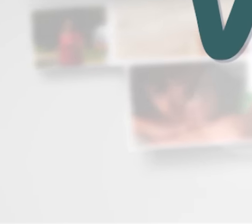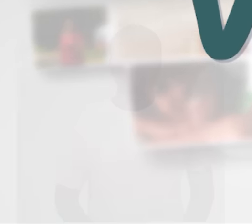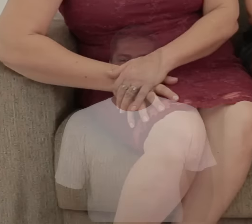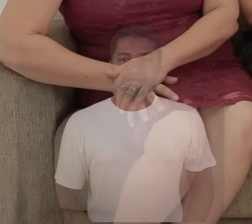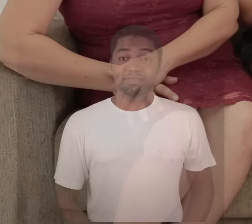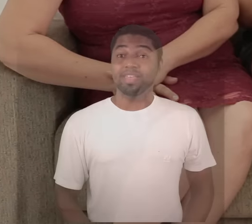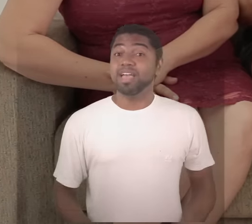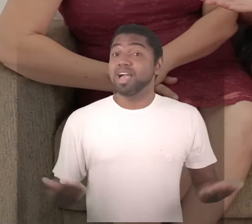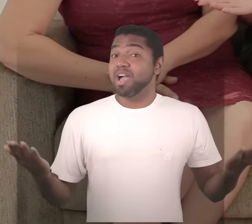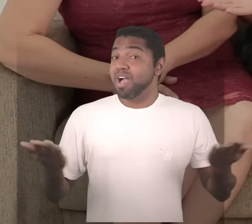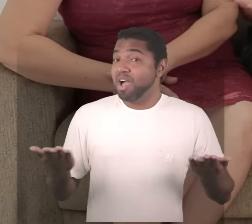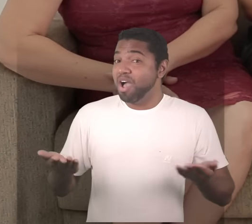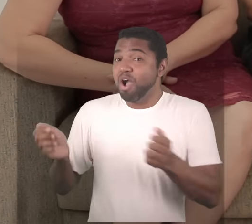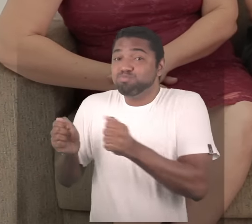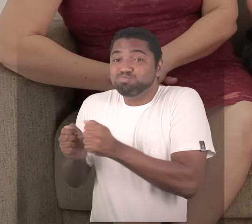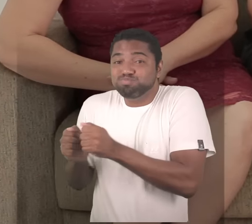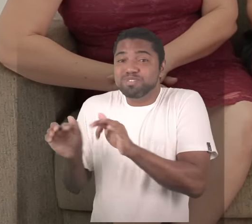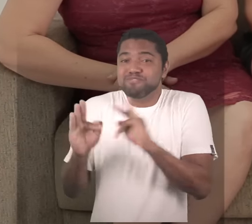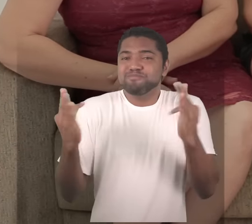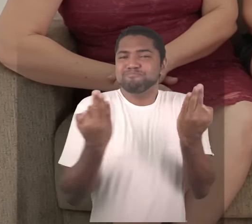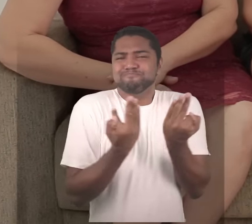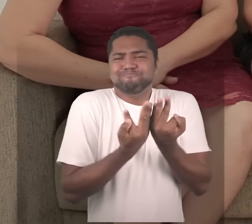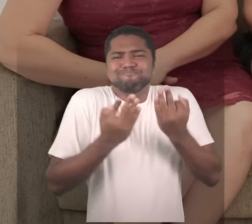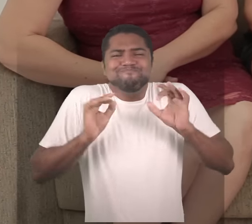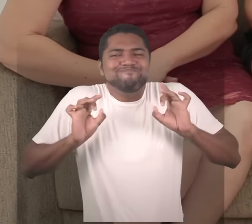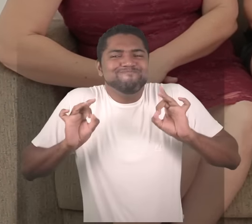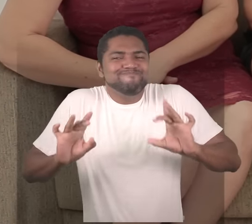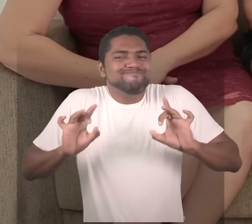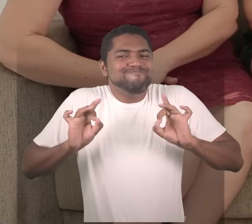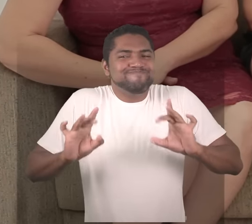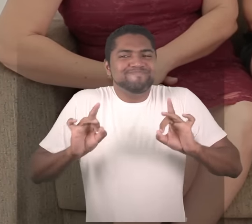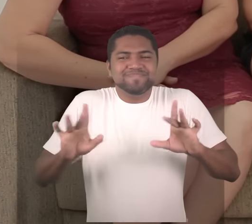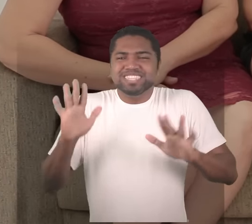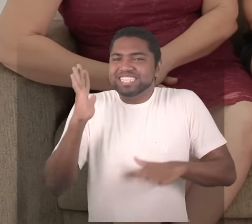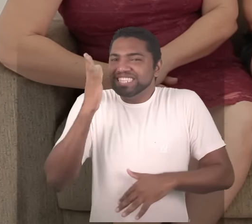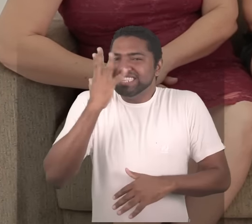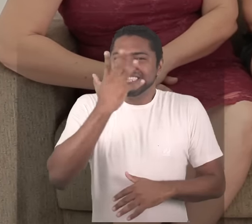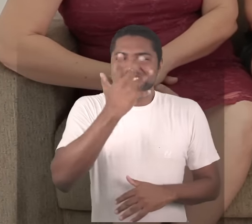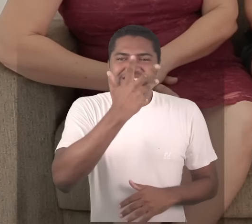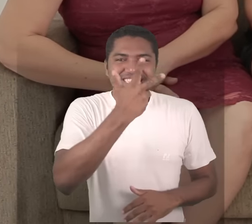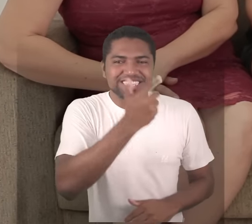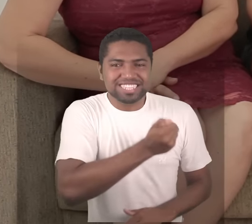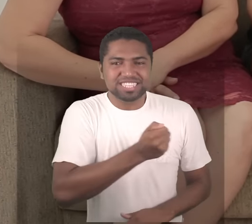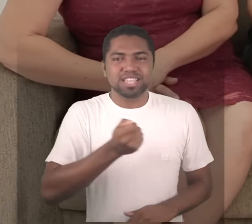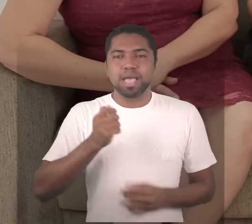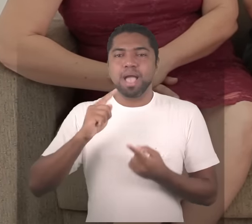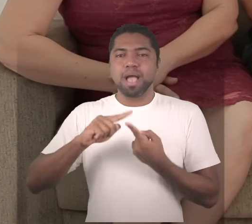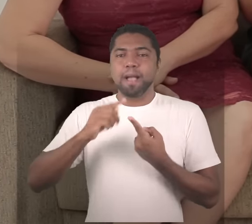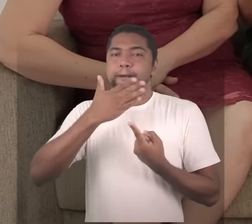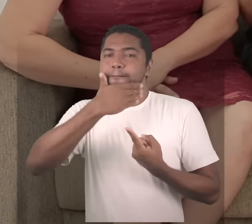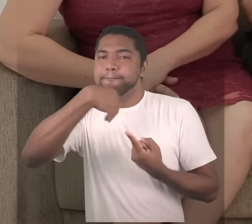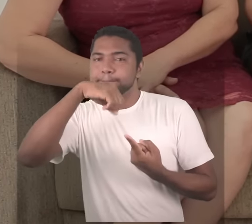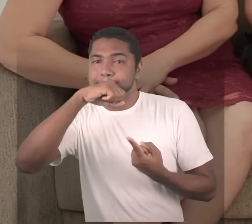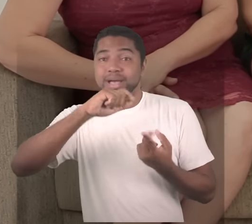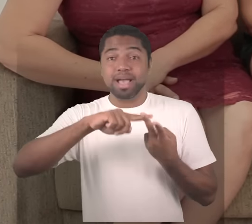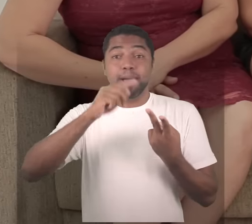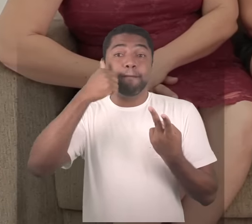E ao lado desta família mais que especial, uma família lindíssima onde o pai e a mãe são surdos